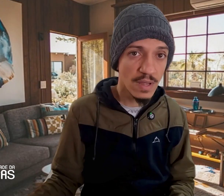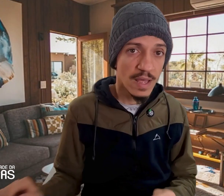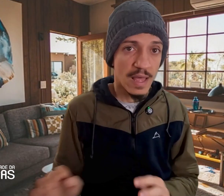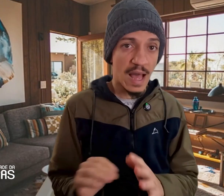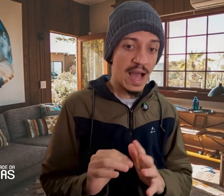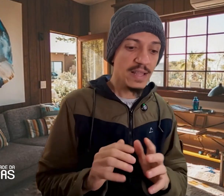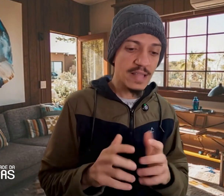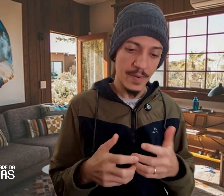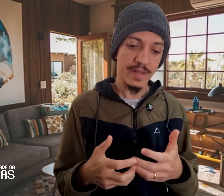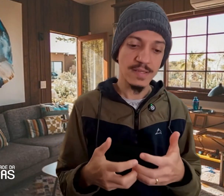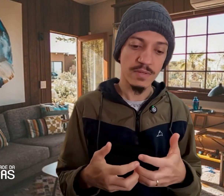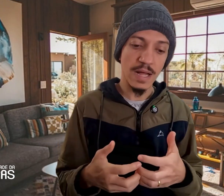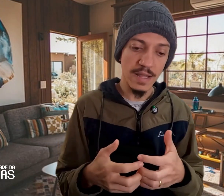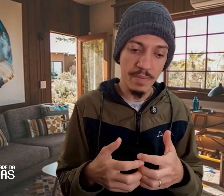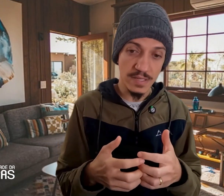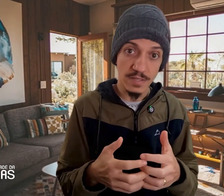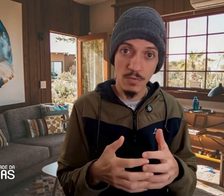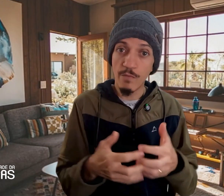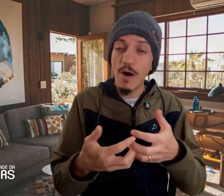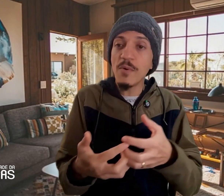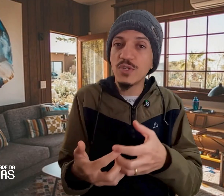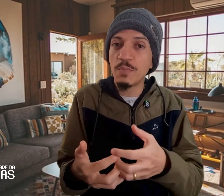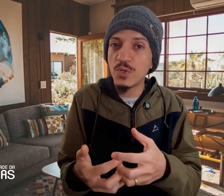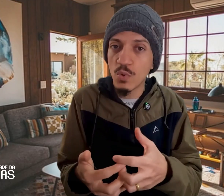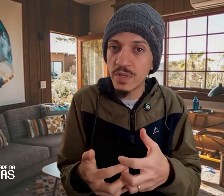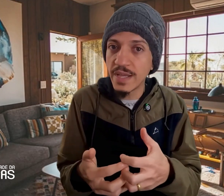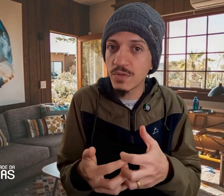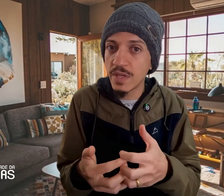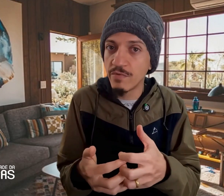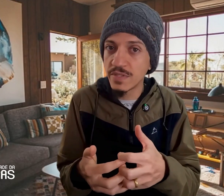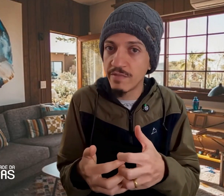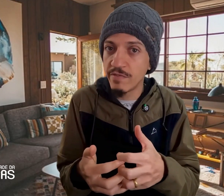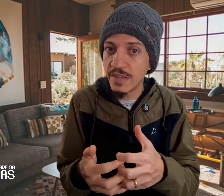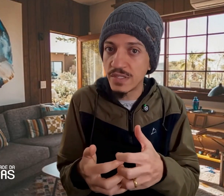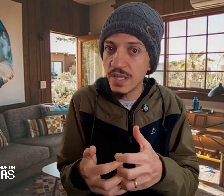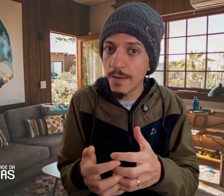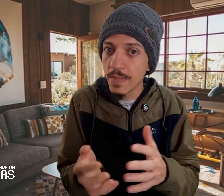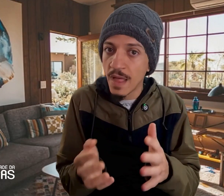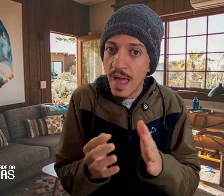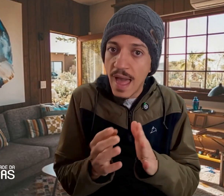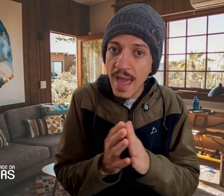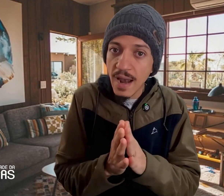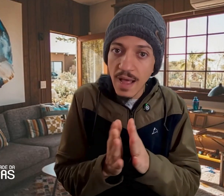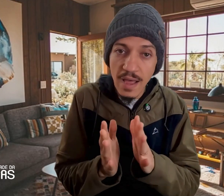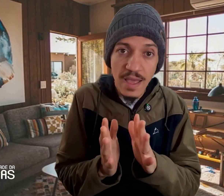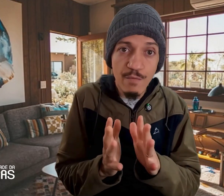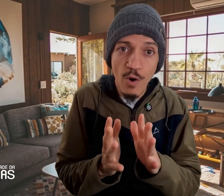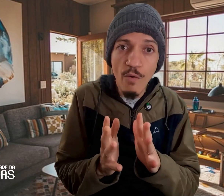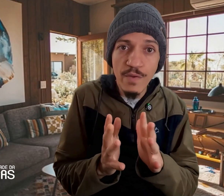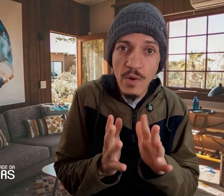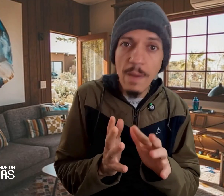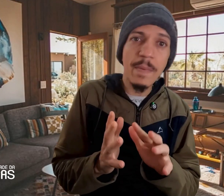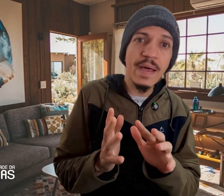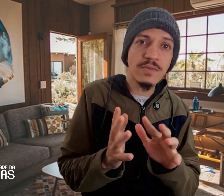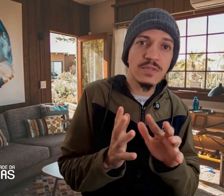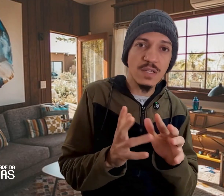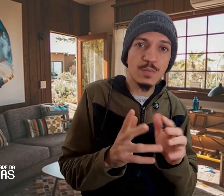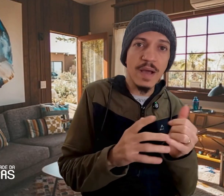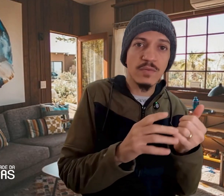a interpretação da Libras, conforme o tipo de contexto que você vivencia, ela envolve não apenas os aspectos